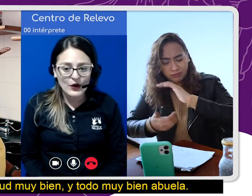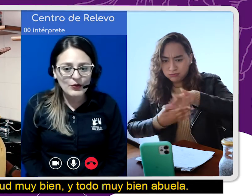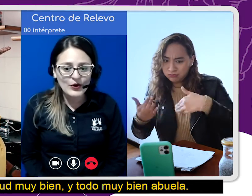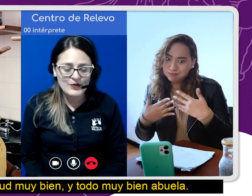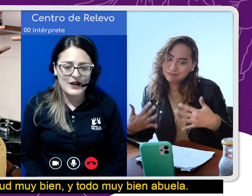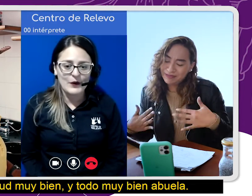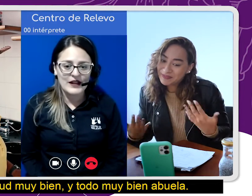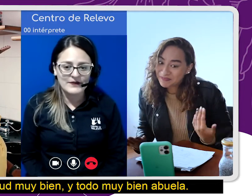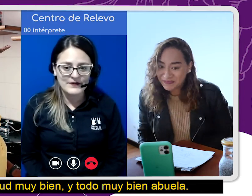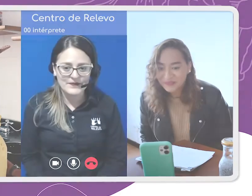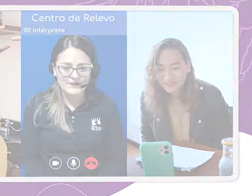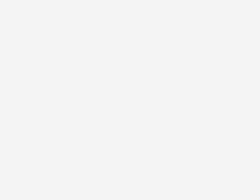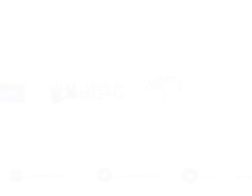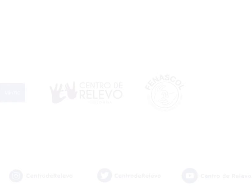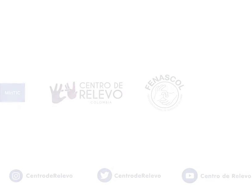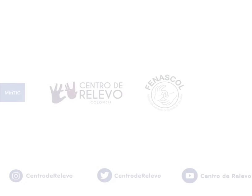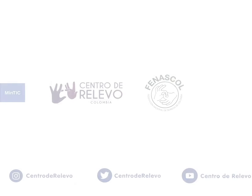muy bien y todo muy bien, abuela.